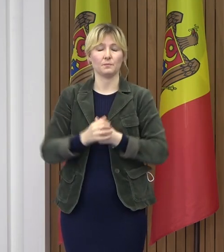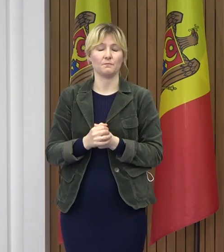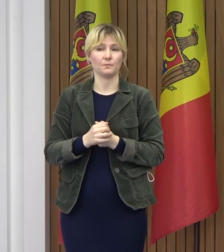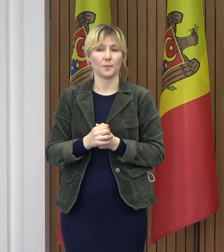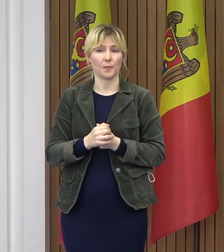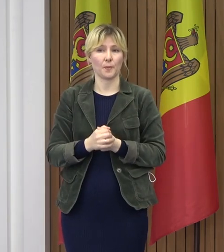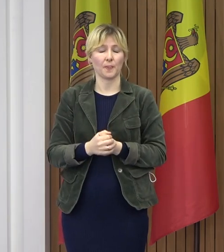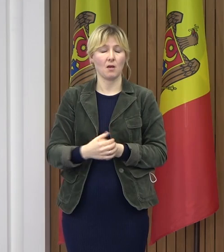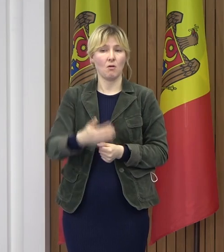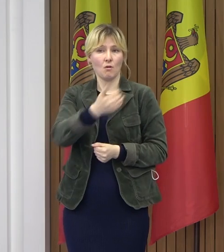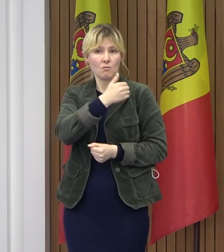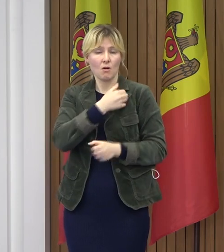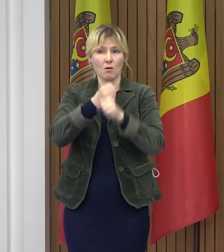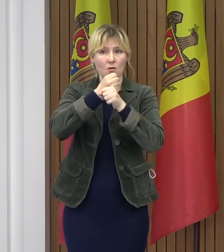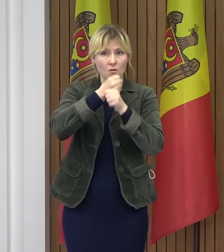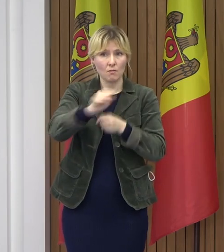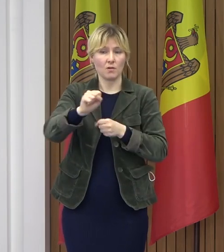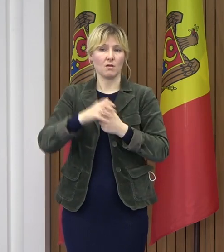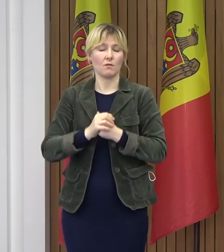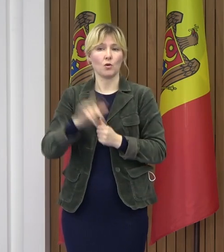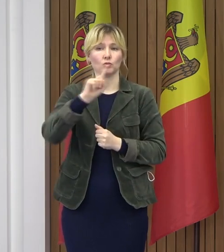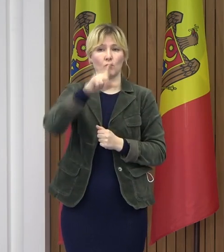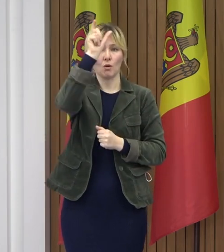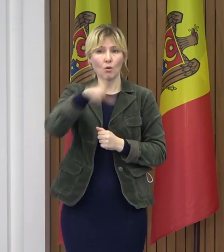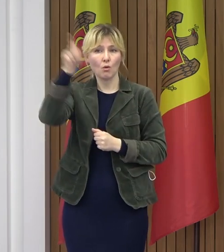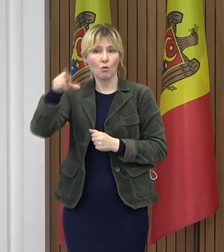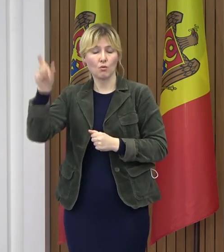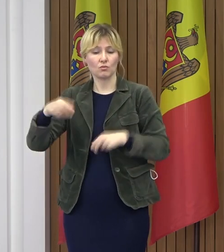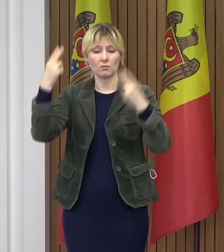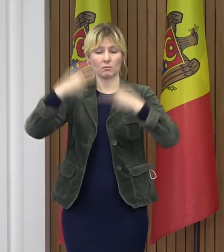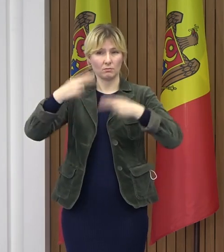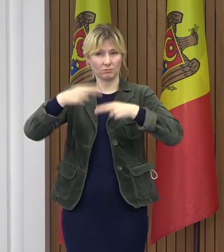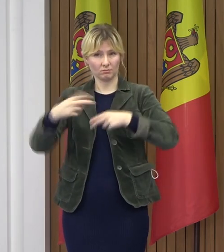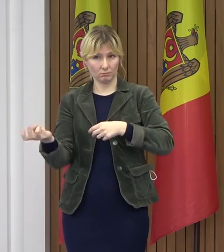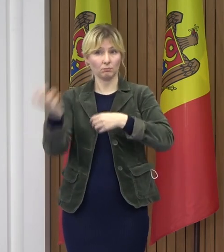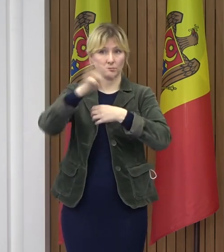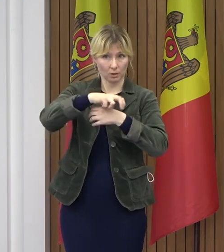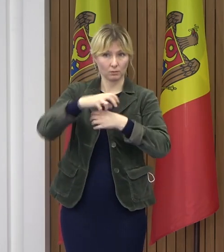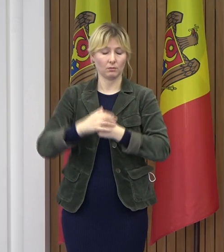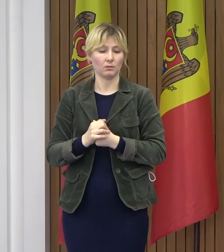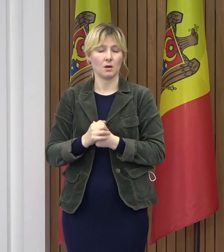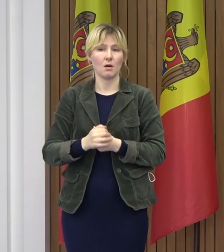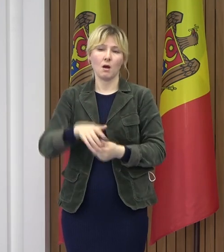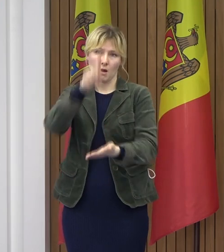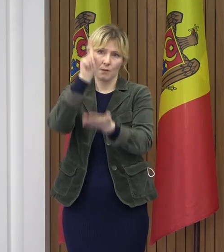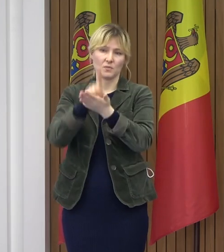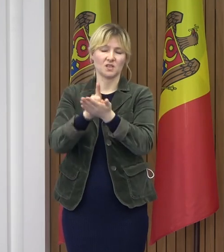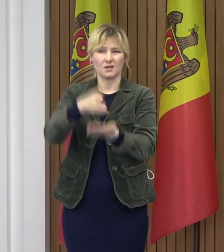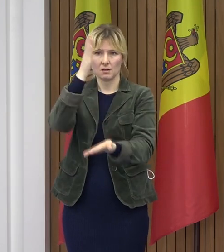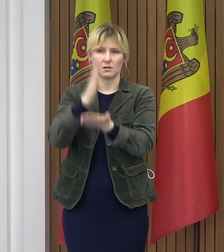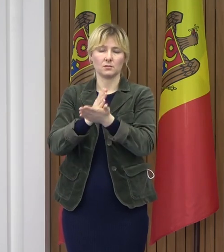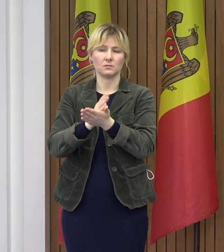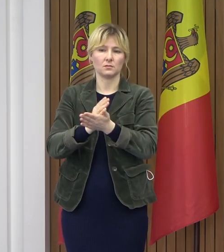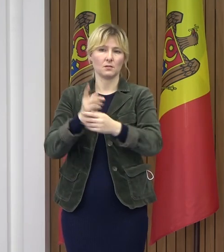am stipulat expres obligativitatea prezentării la intrare în țară a testului COVID făcut